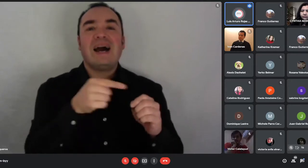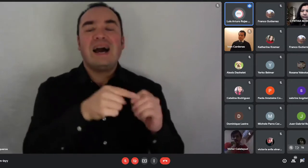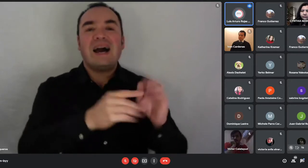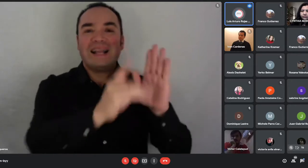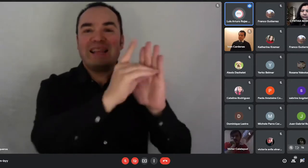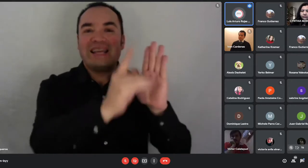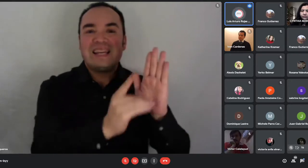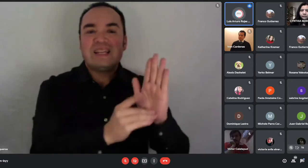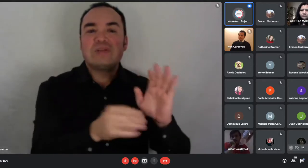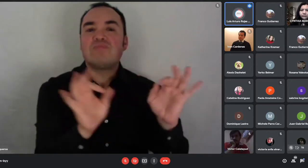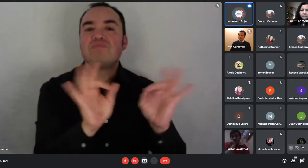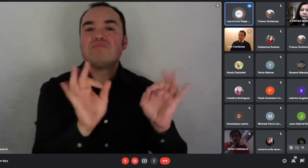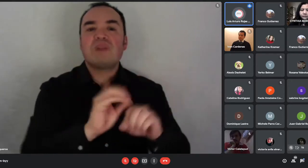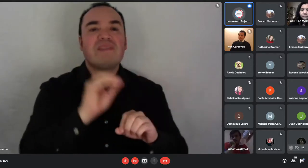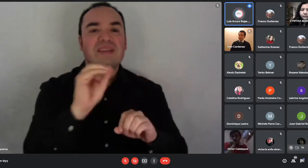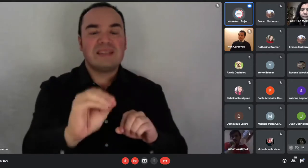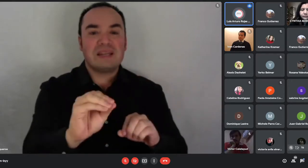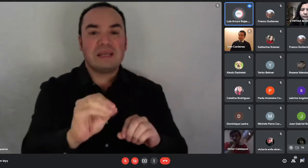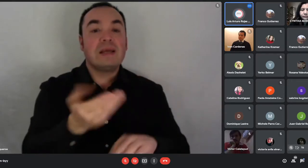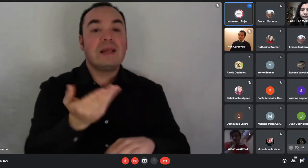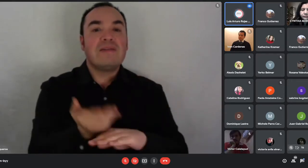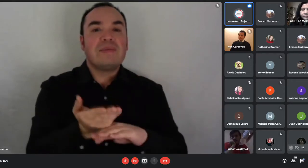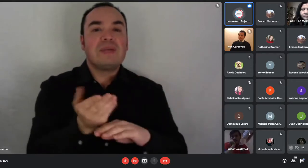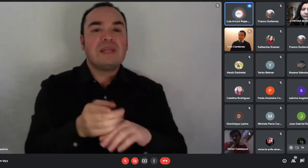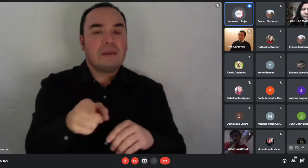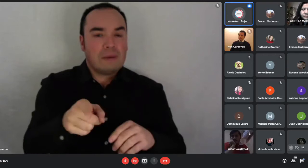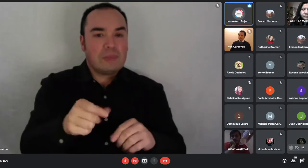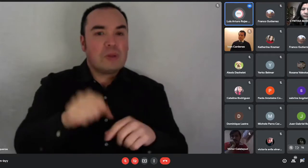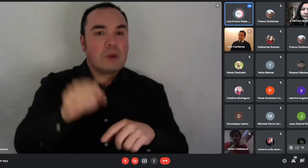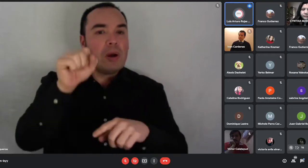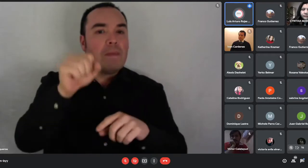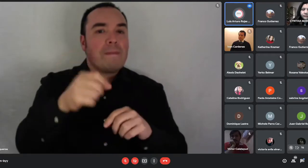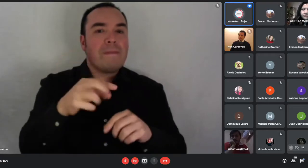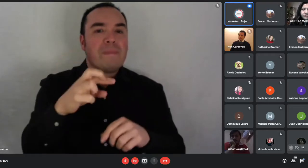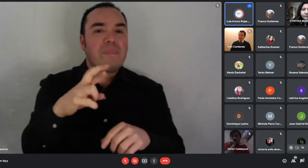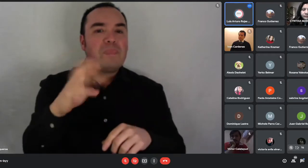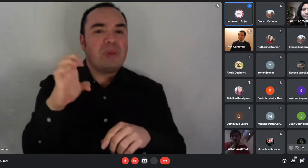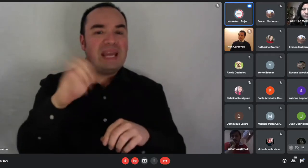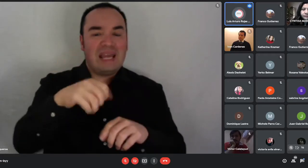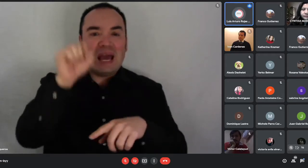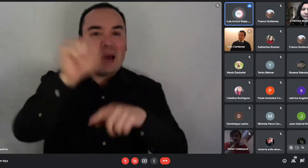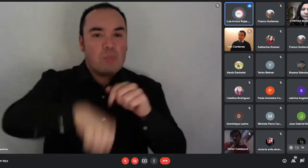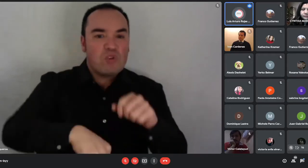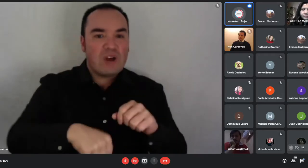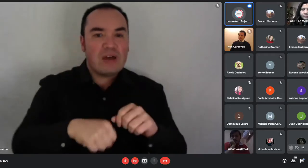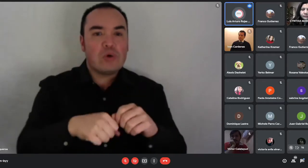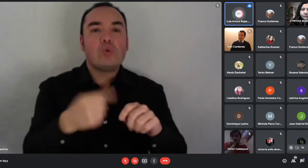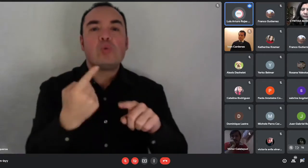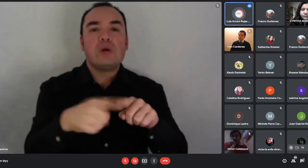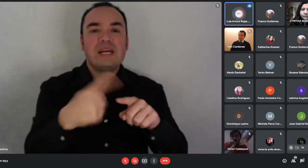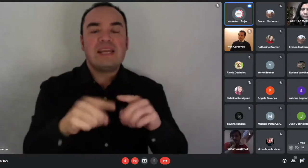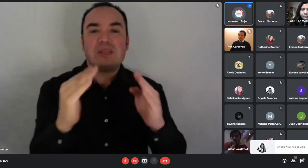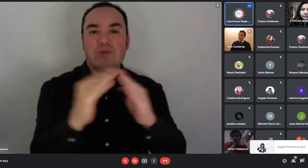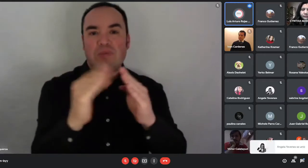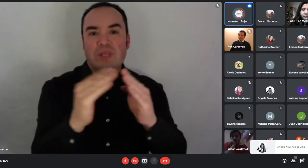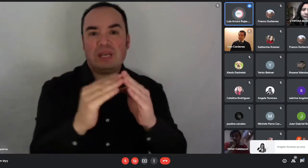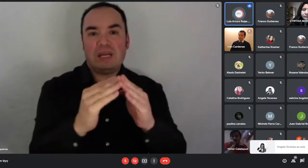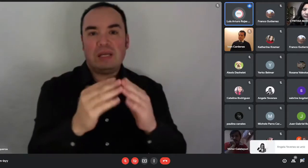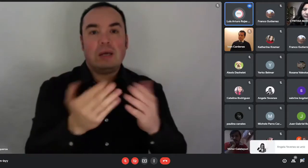Para eso, la familia debida el banco, el banco los va a evaluar para ver si es factible pasarle un crédito